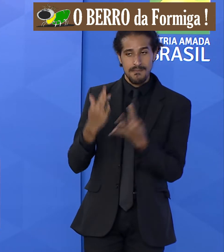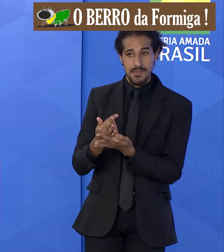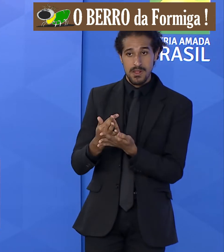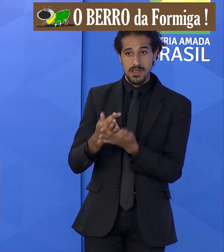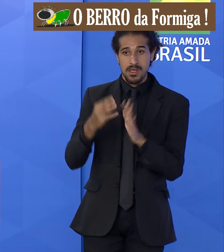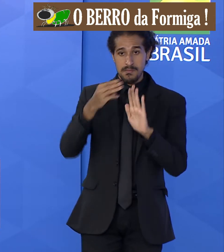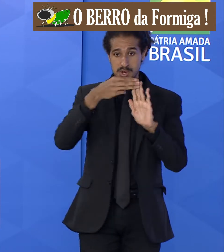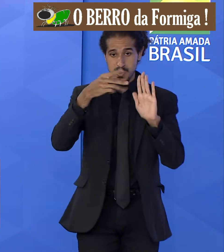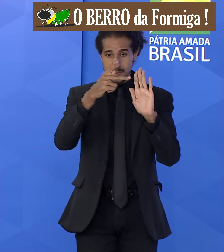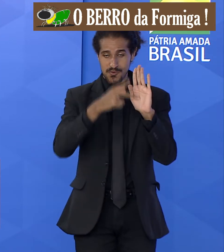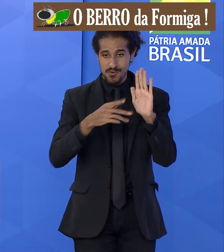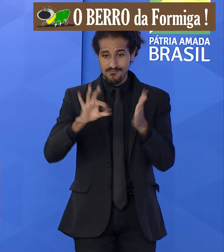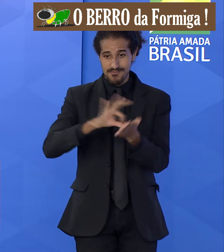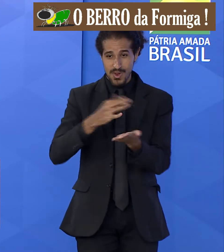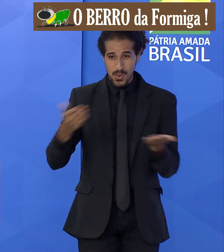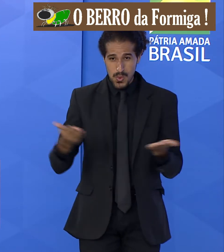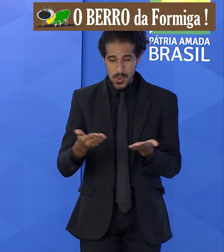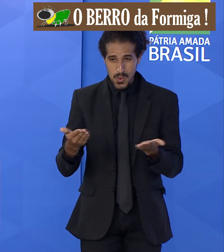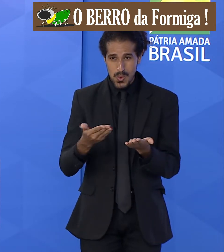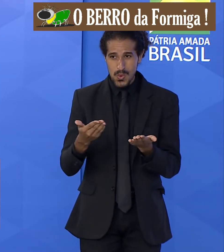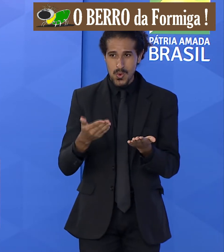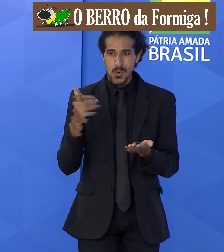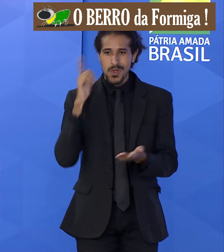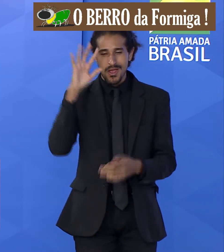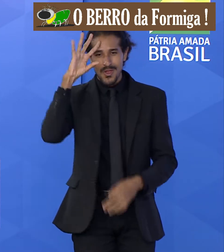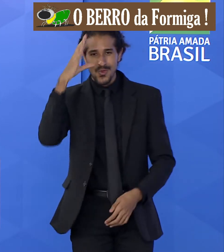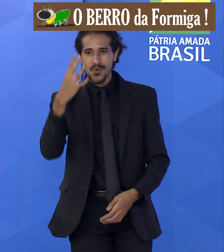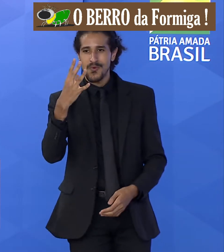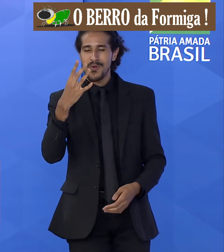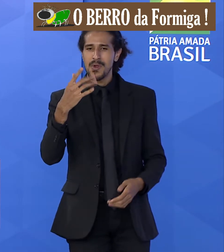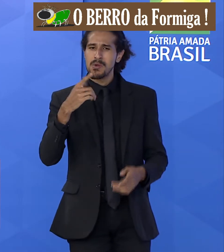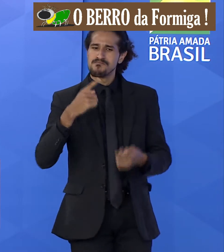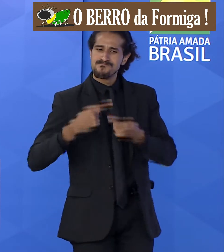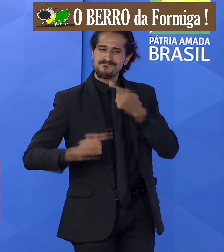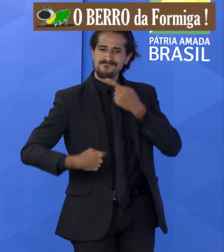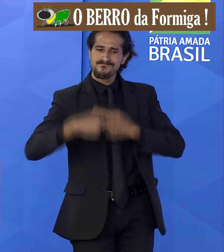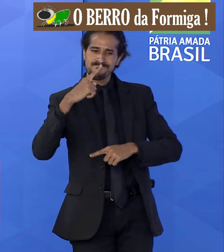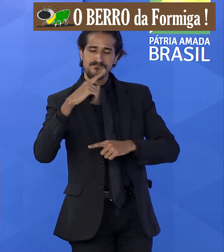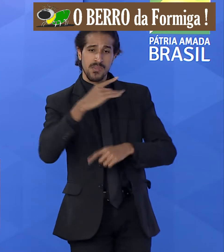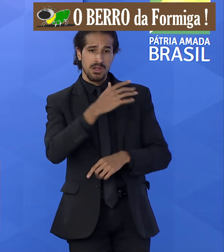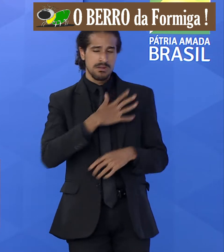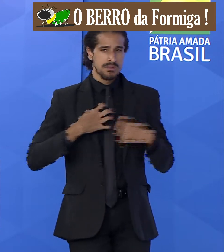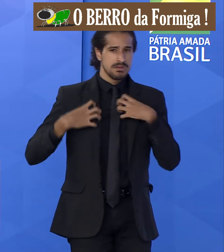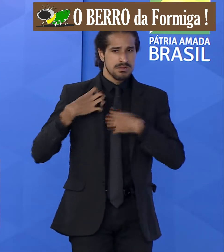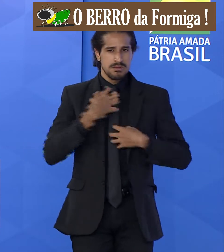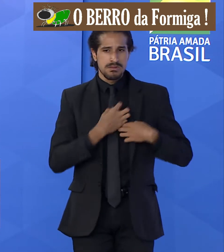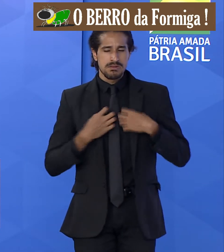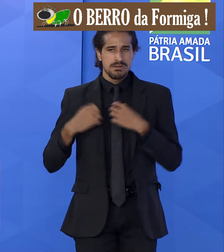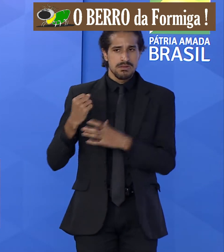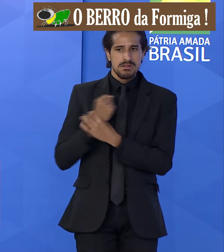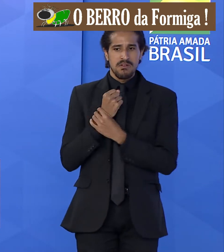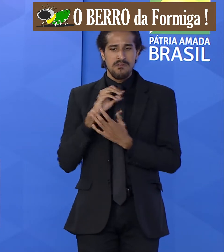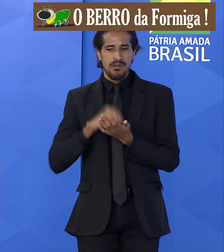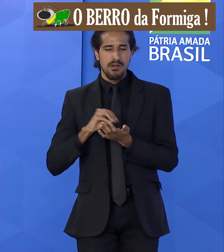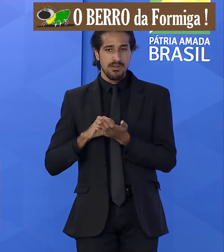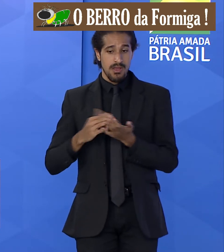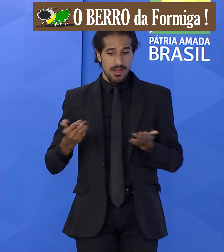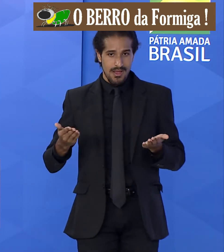assinada hoje responde a essa demanda transformando a angústia que existia insegurança agora